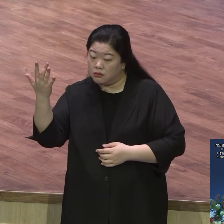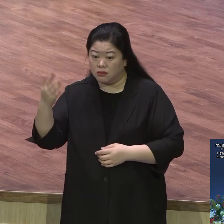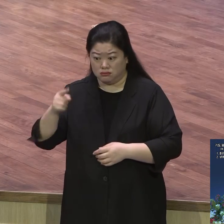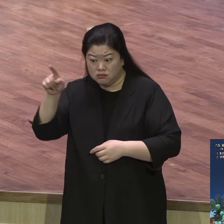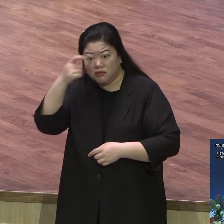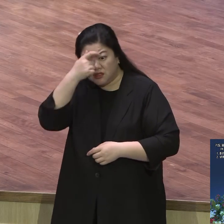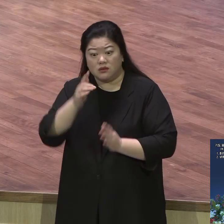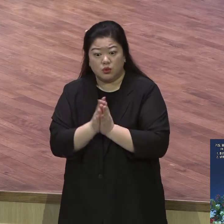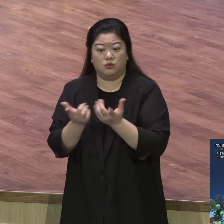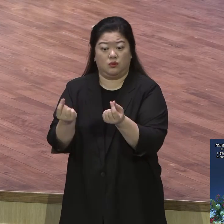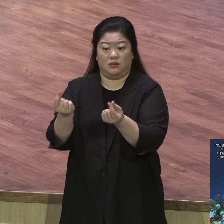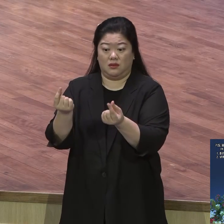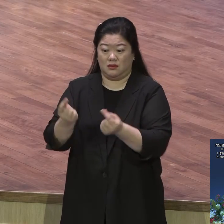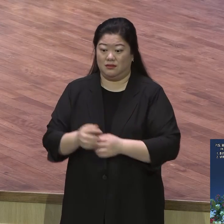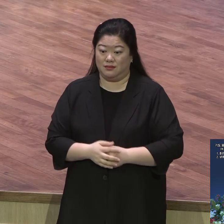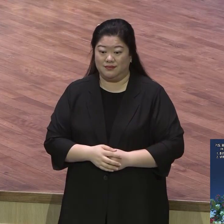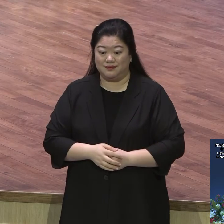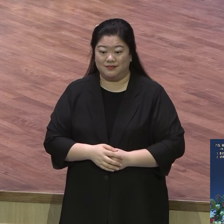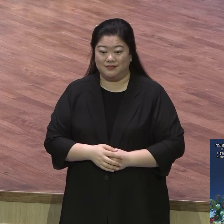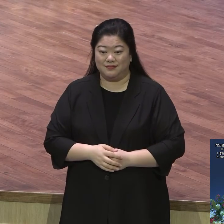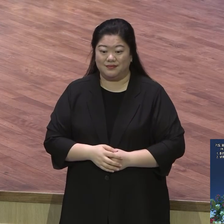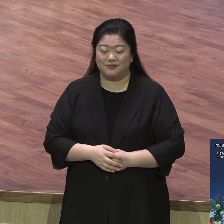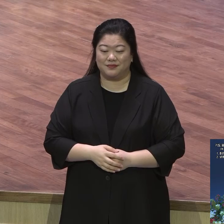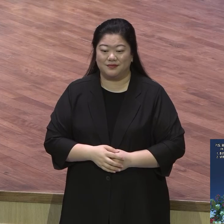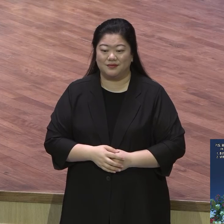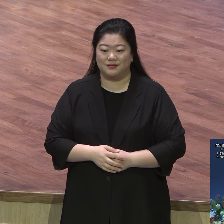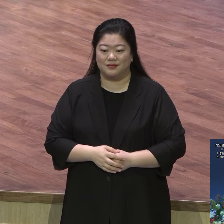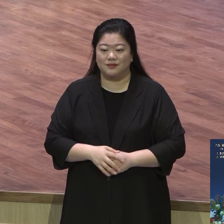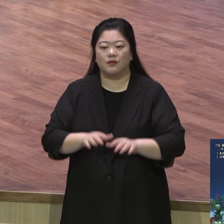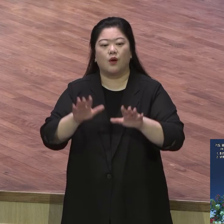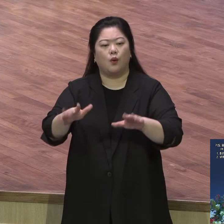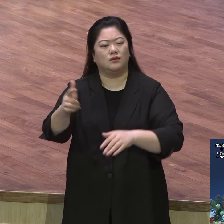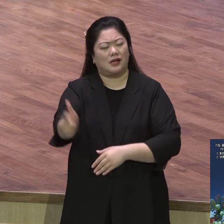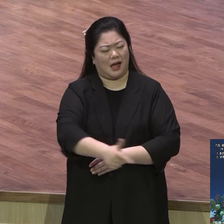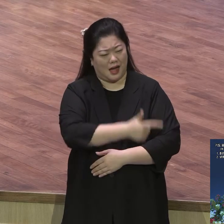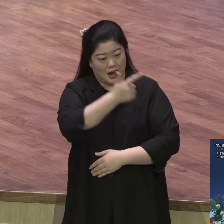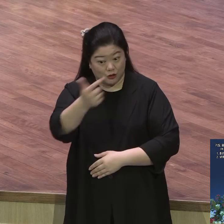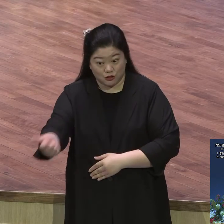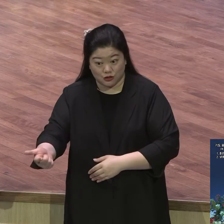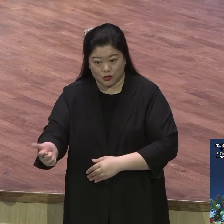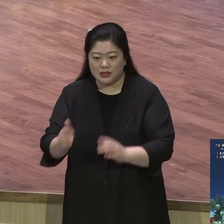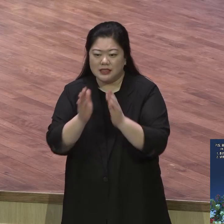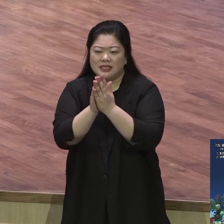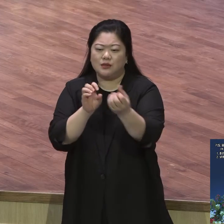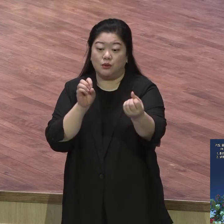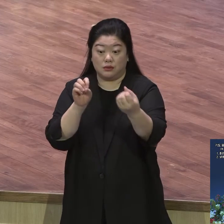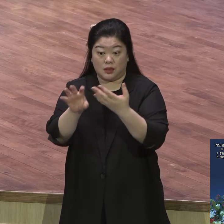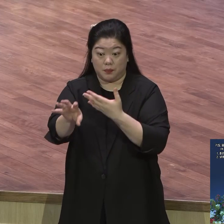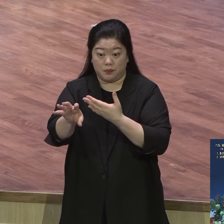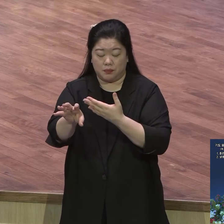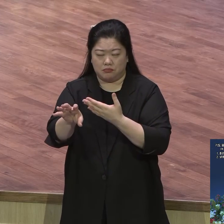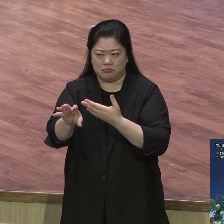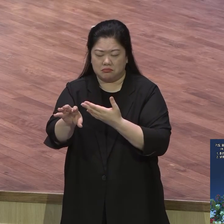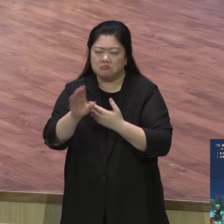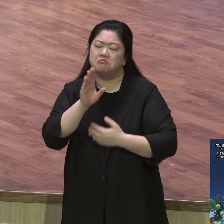영계 모든 성도들 오늘 하나님께서 기도 응답에 확신을 가지고 당당하게 기도하고